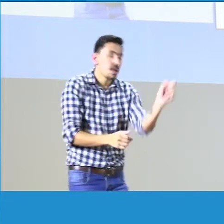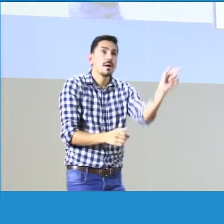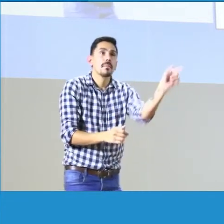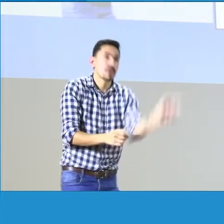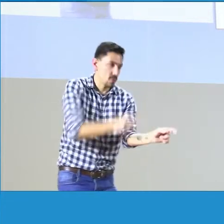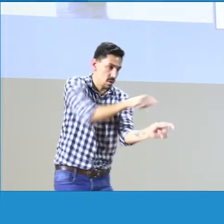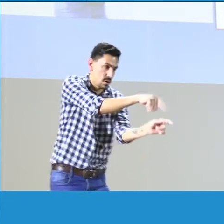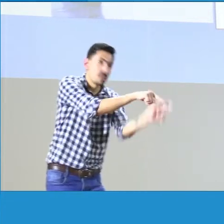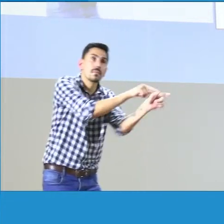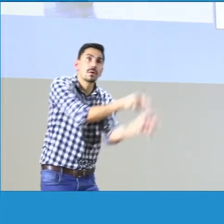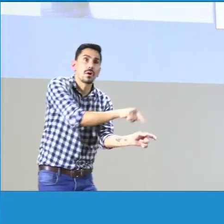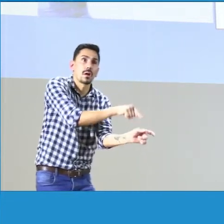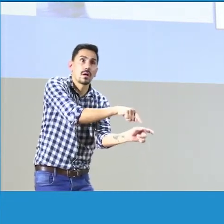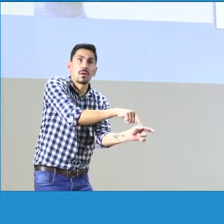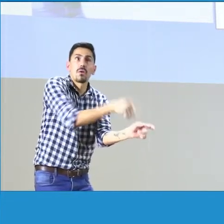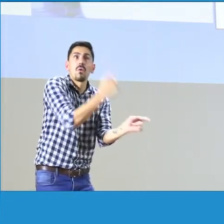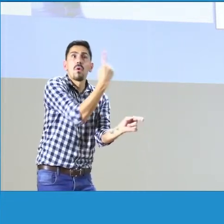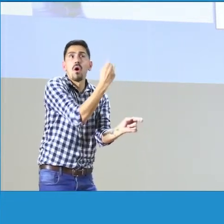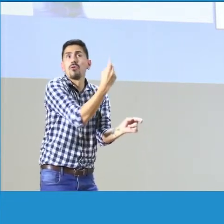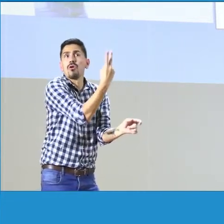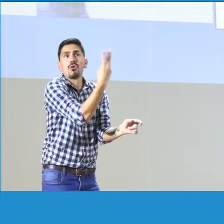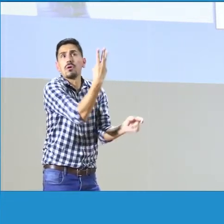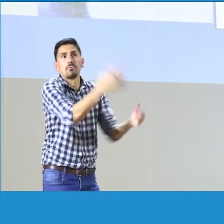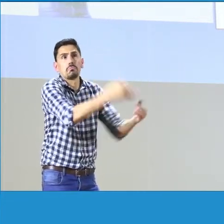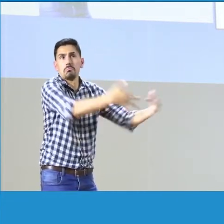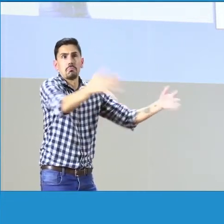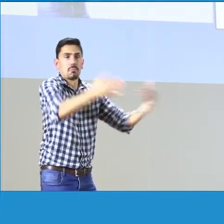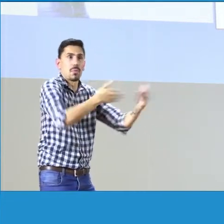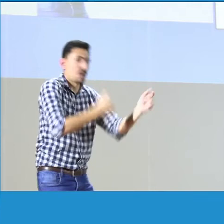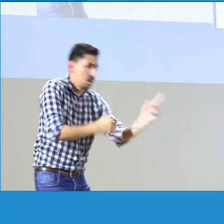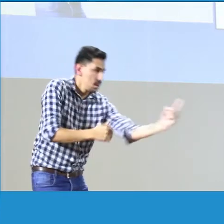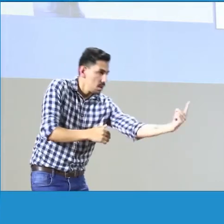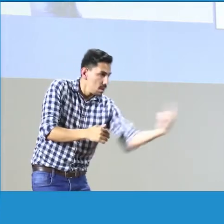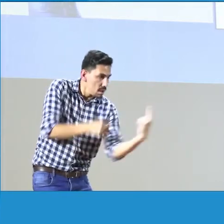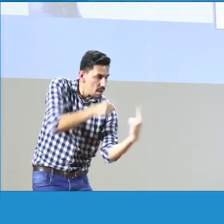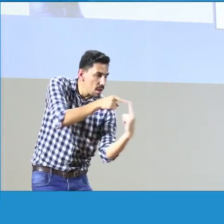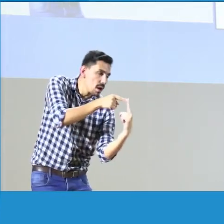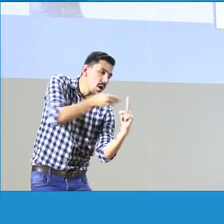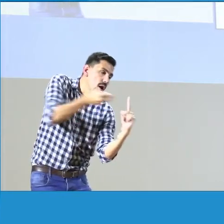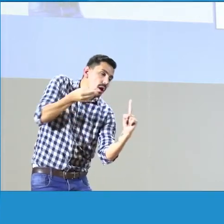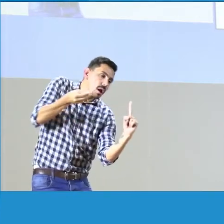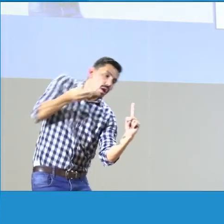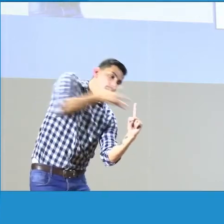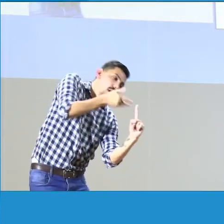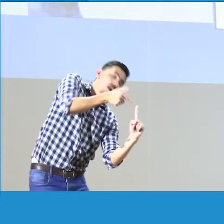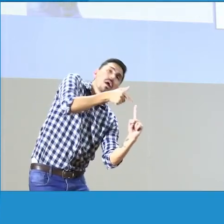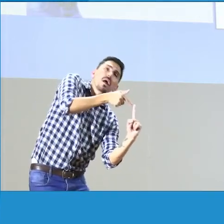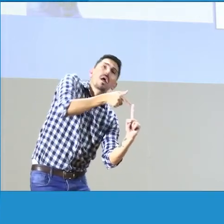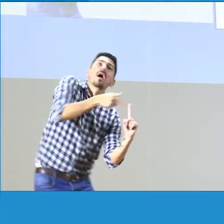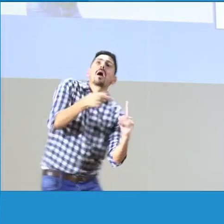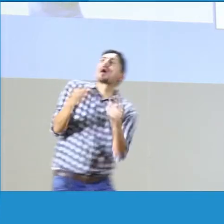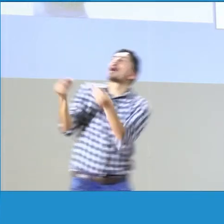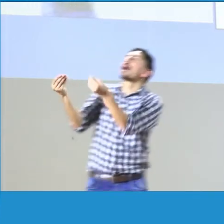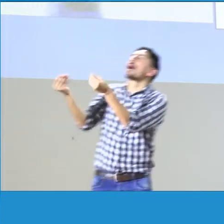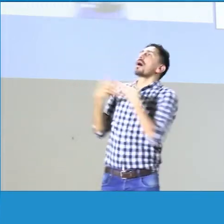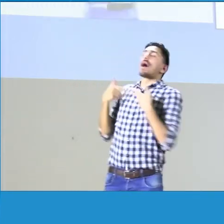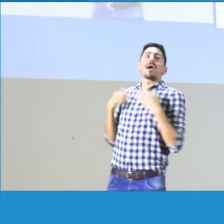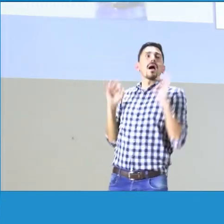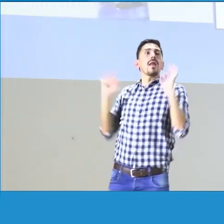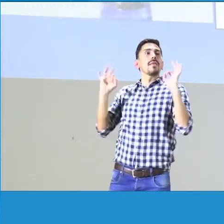¿A qué se refiere la educación inclusiva? Es una o varias personas a las que se les